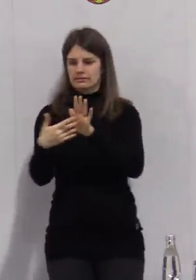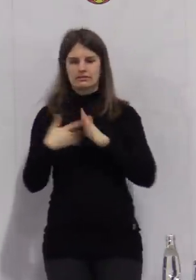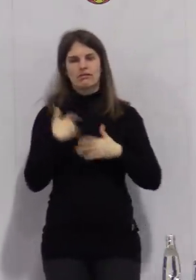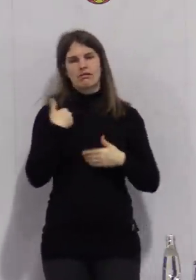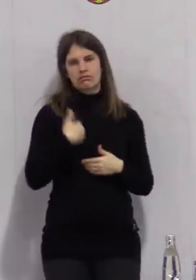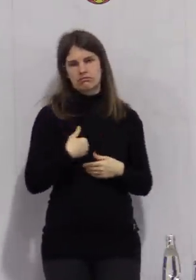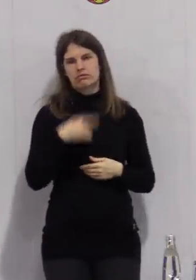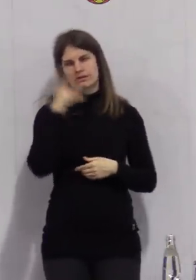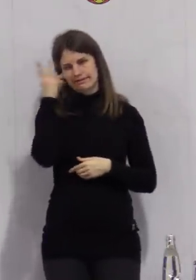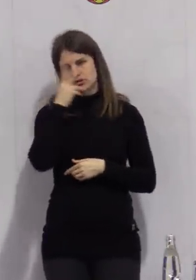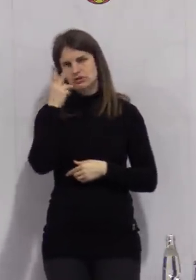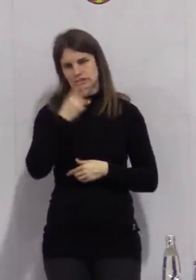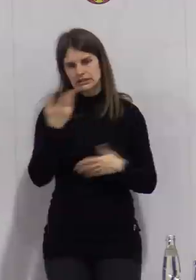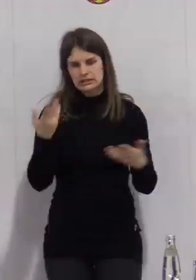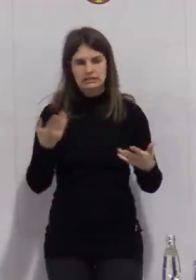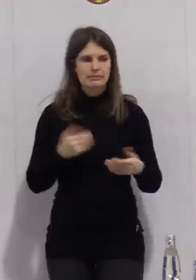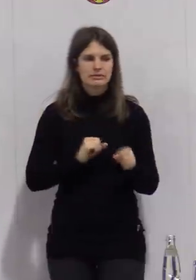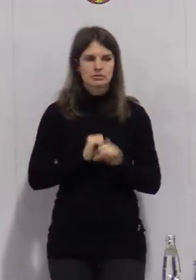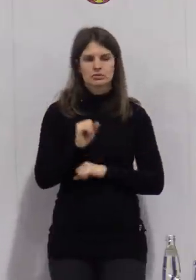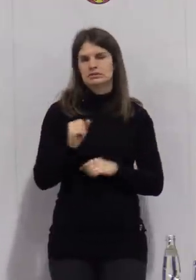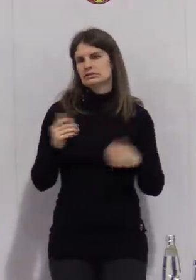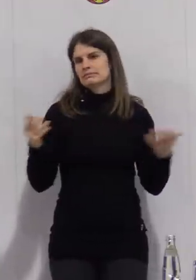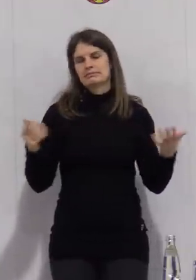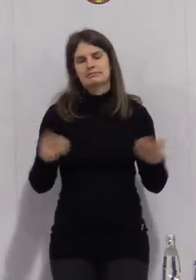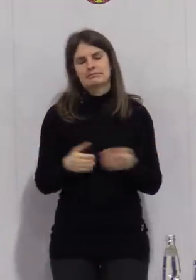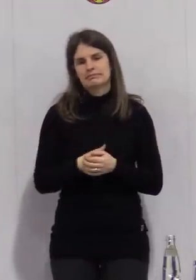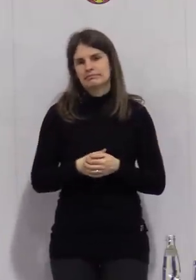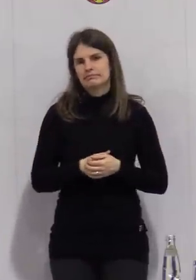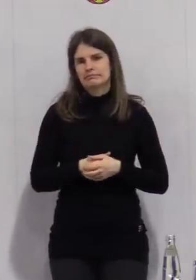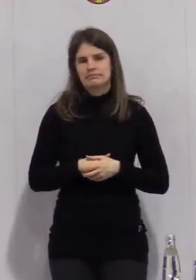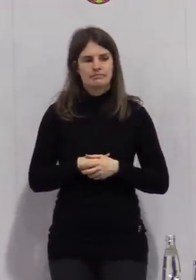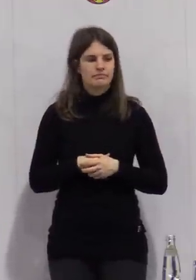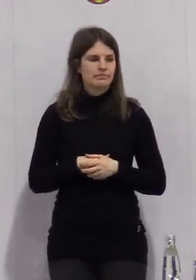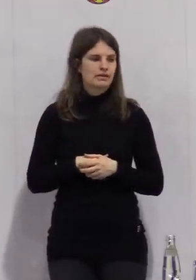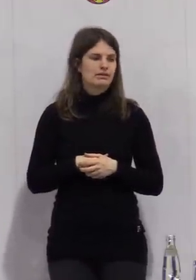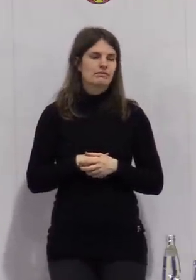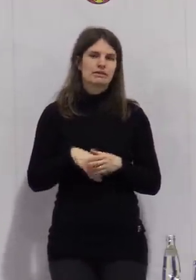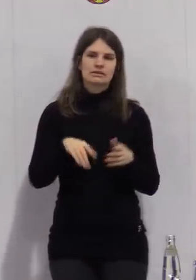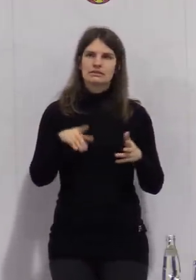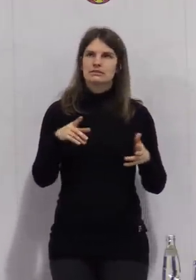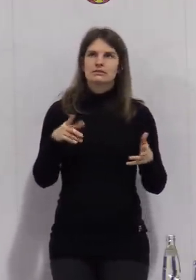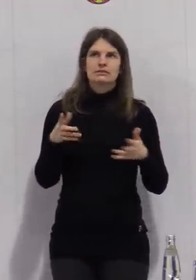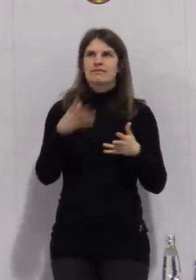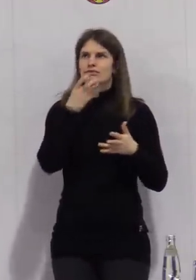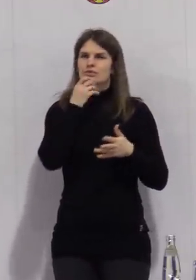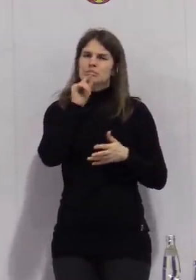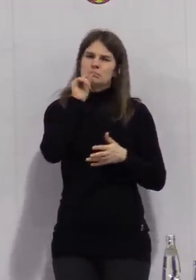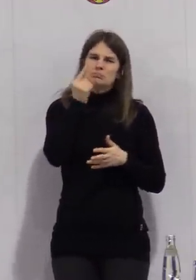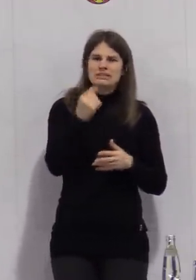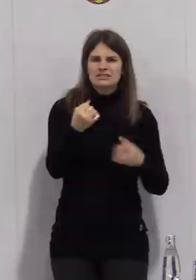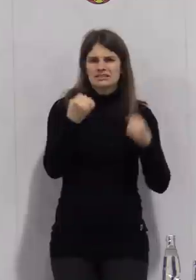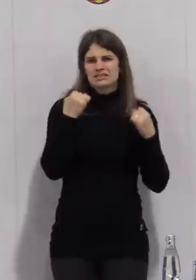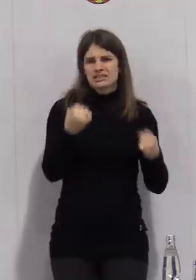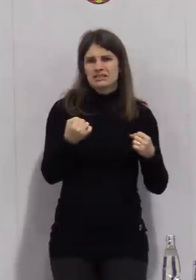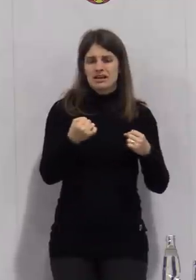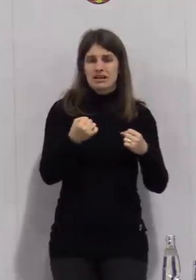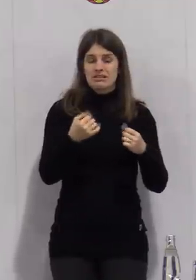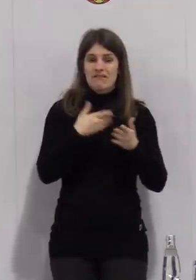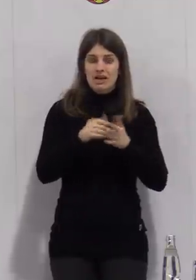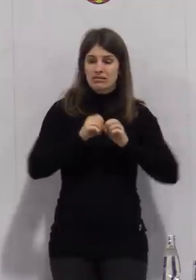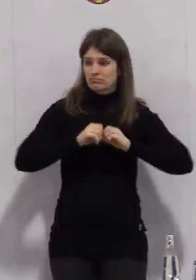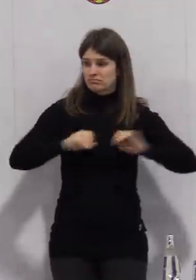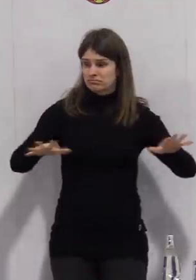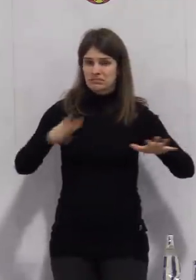anstrengend, aber in dem Fall finde ich, wenn man eine gewisse Sicherheit haben will, dass da nichts